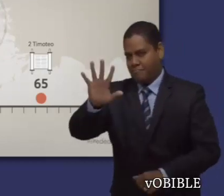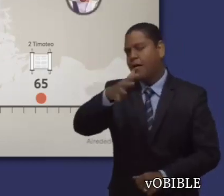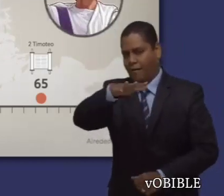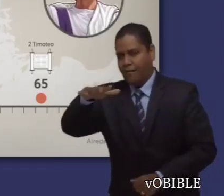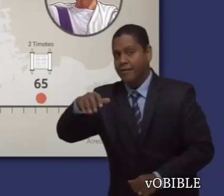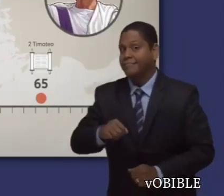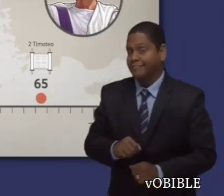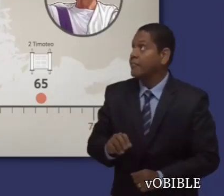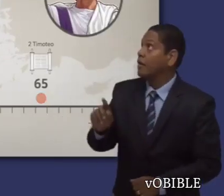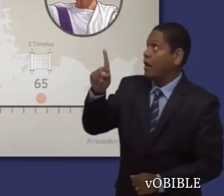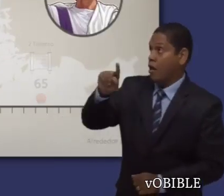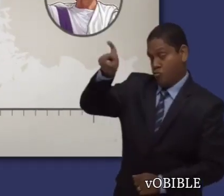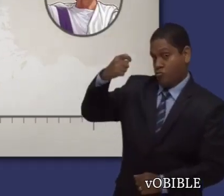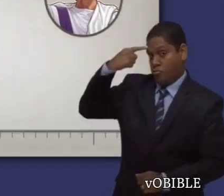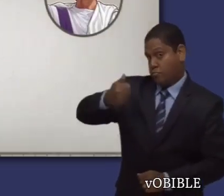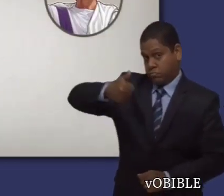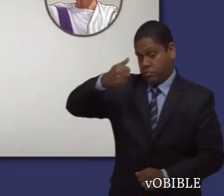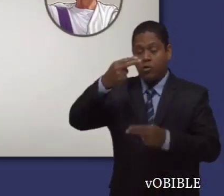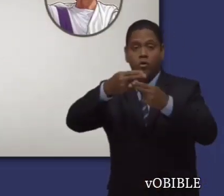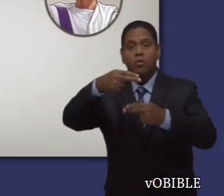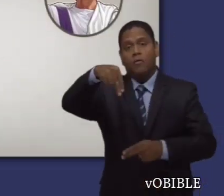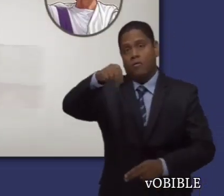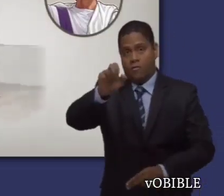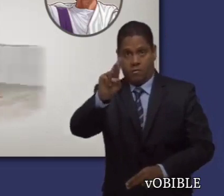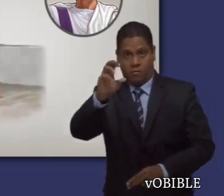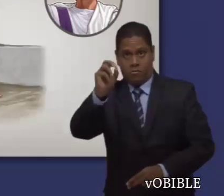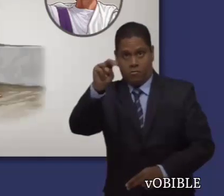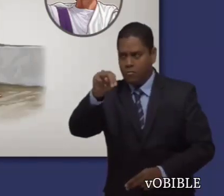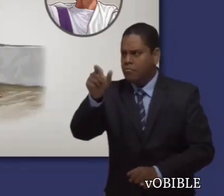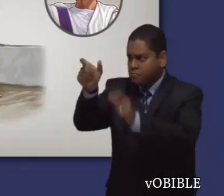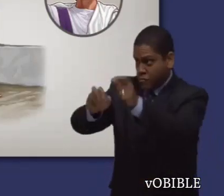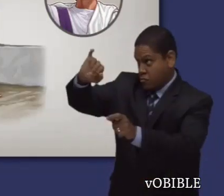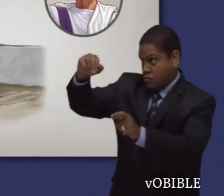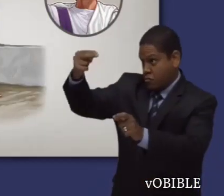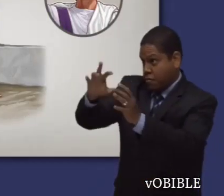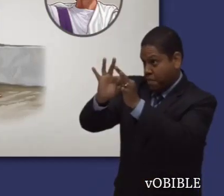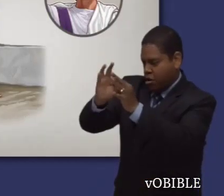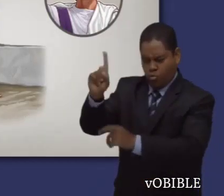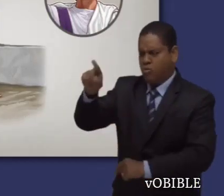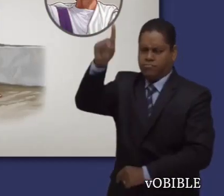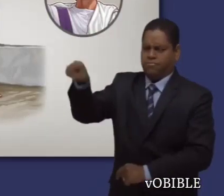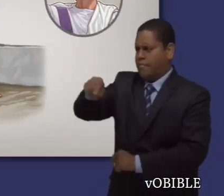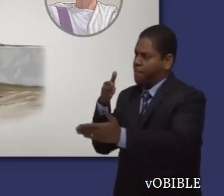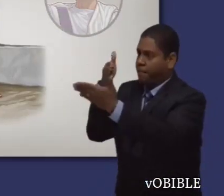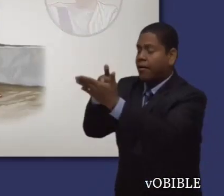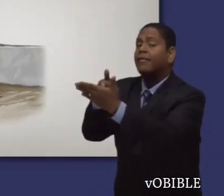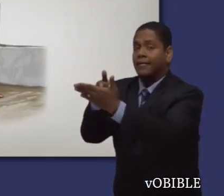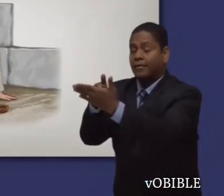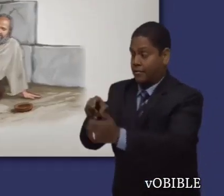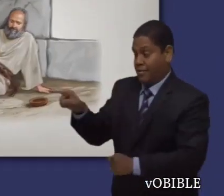El emperador Nerón ya había empezado a perseguir a los cristianos y Pablo estaba de nuevo encarcelado en Roma.